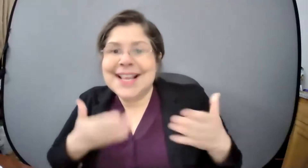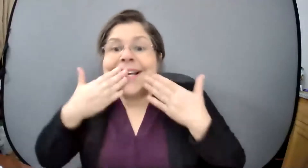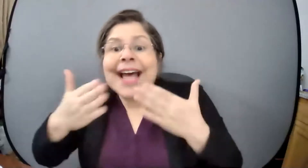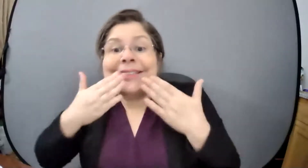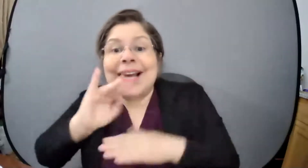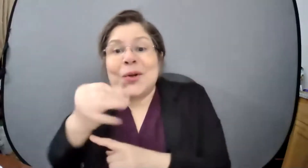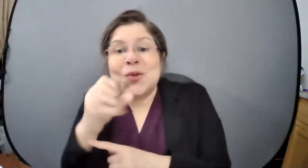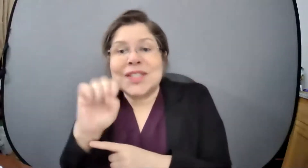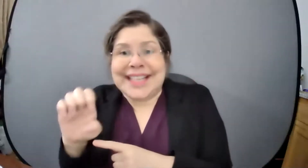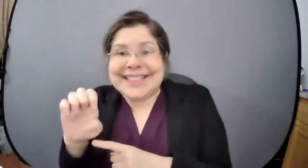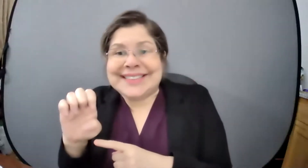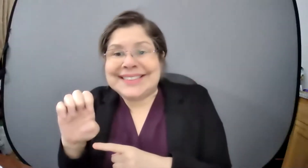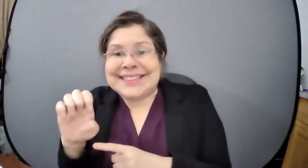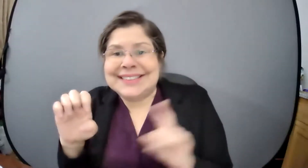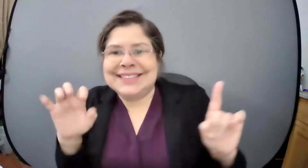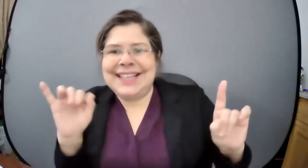José